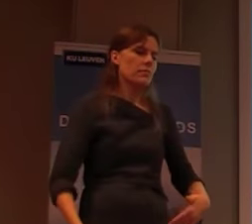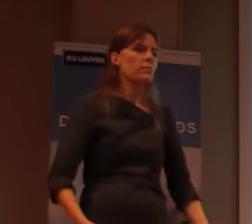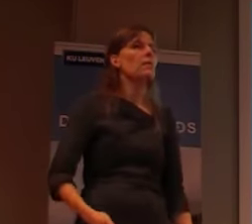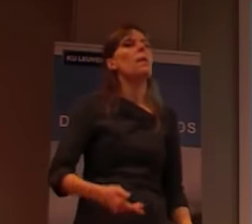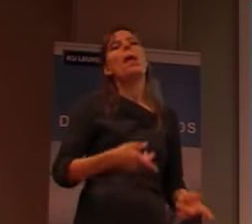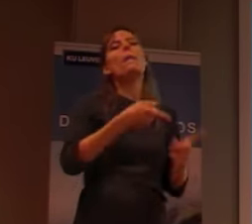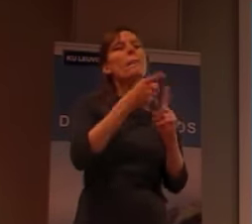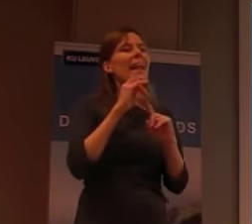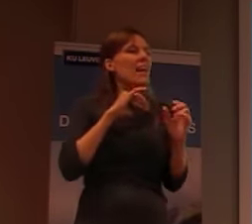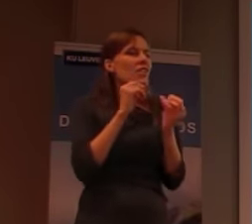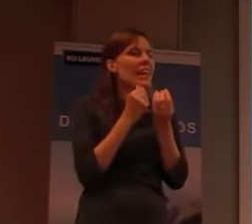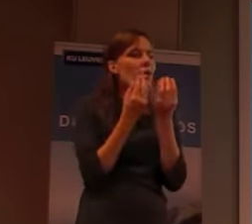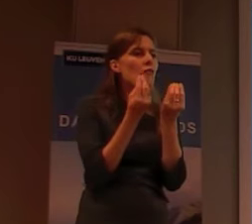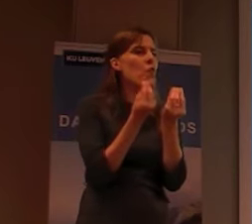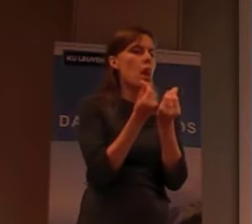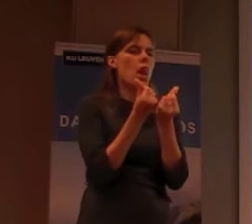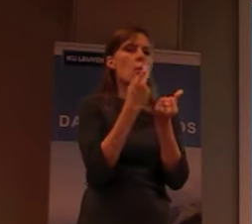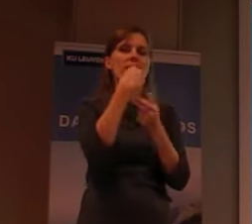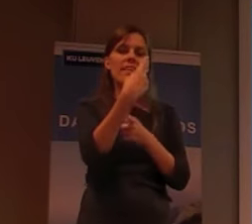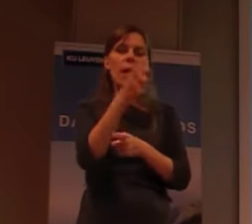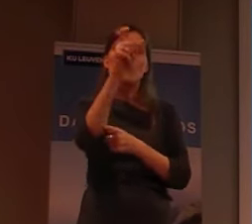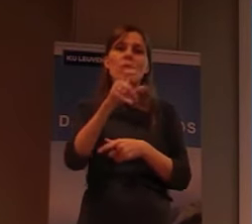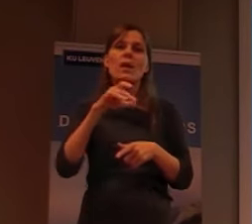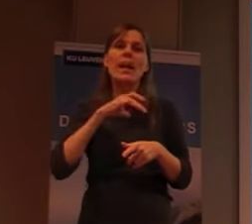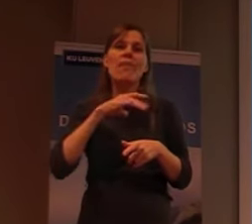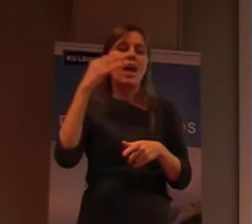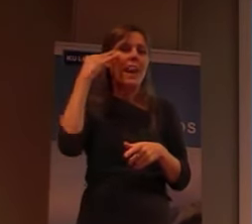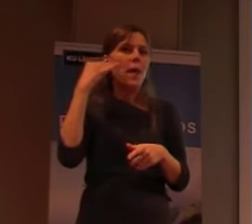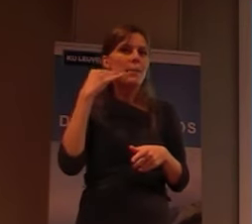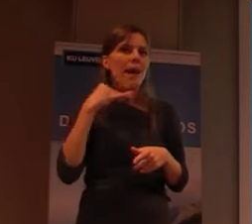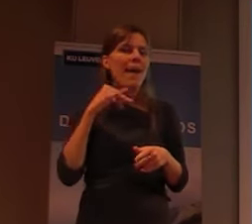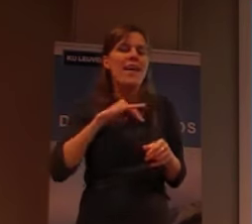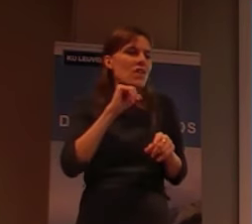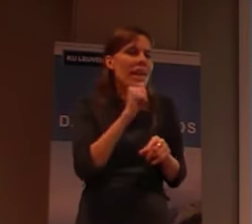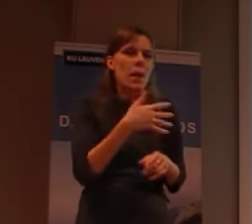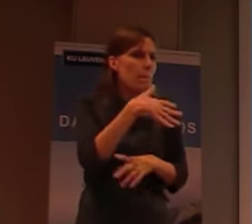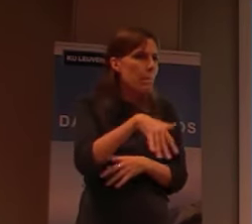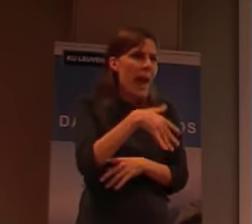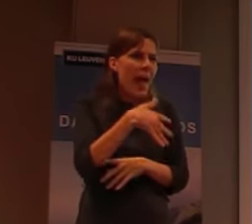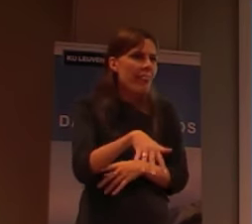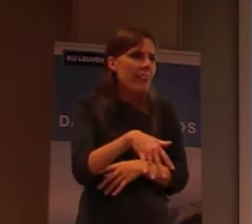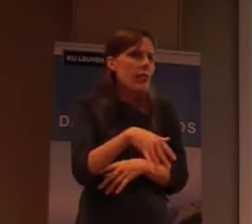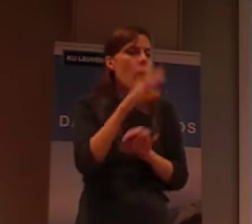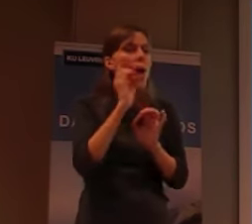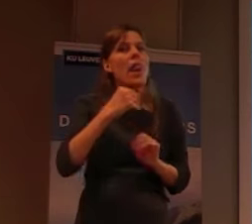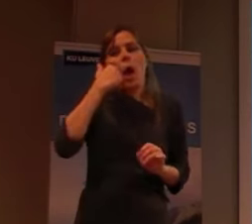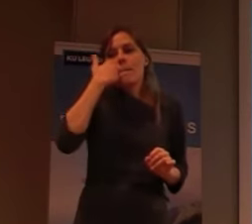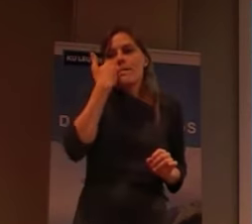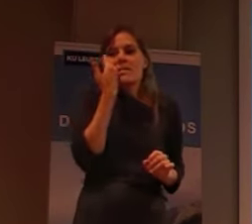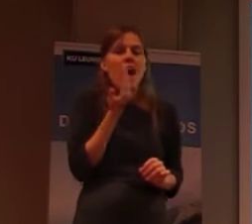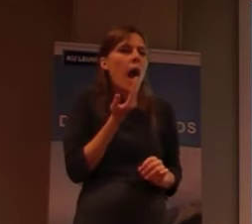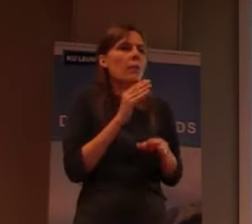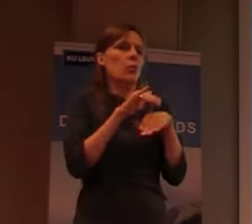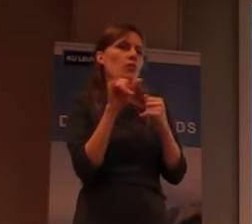Dus, dat betekent eigenlijk, mensen met lepra, die hebben geen pijn. En die zijn eigenlijk, beschaamd, over, wat hen